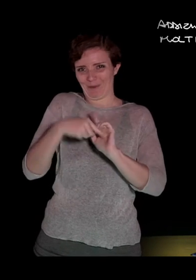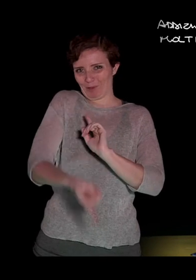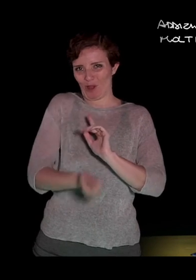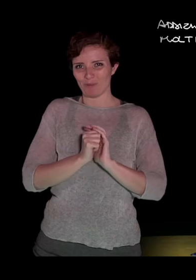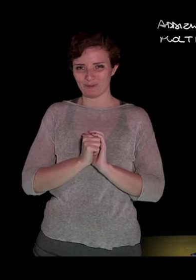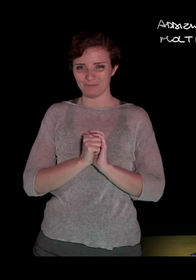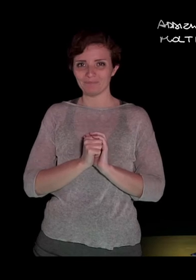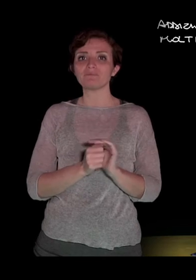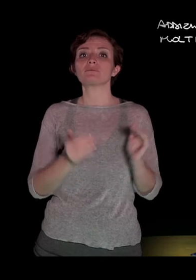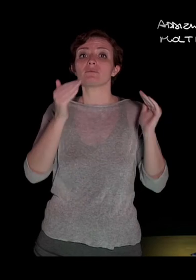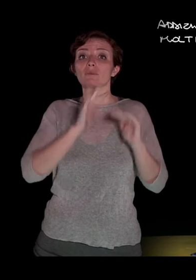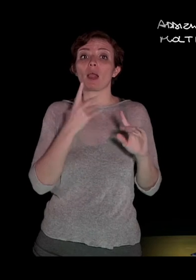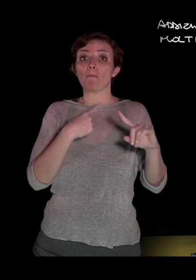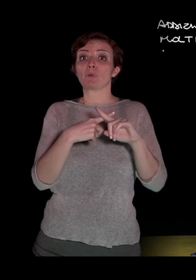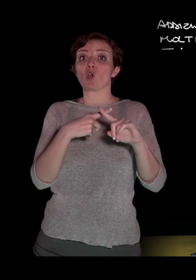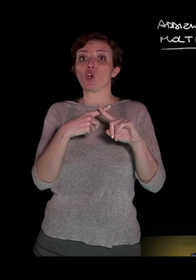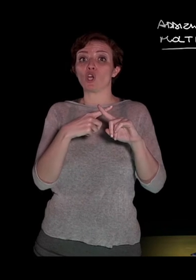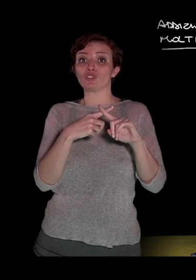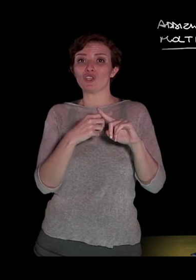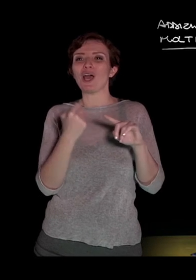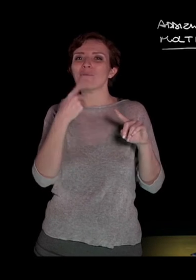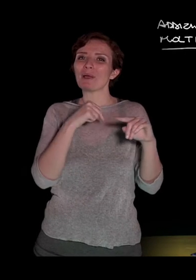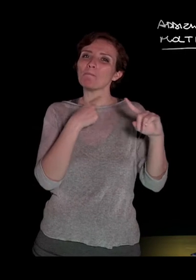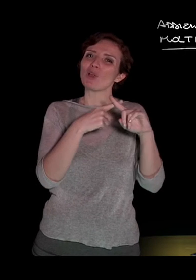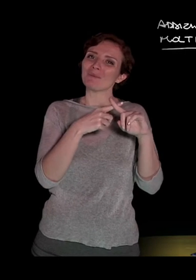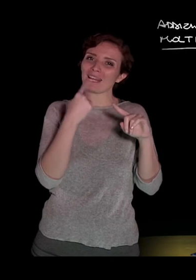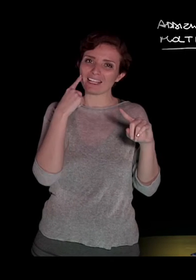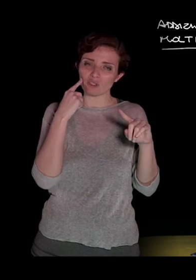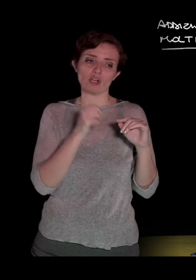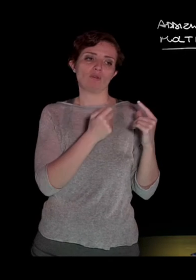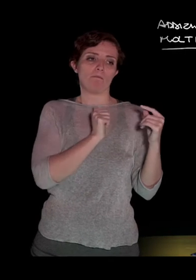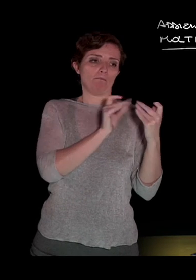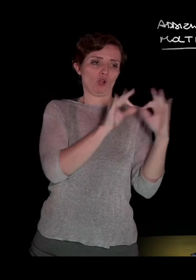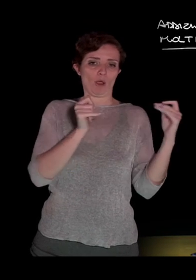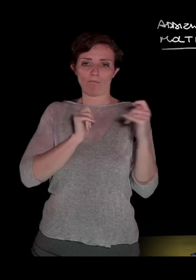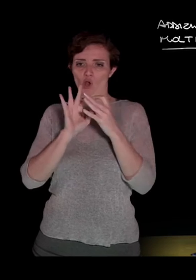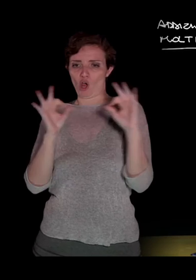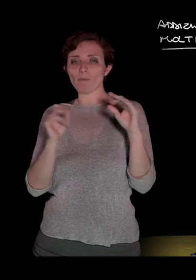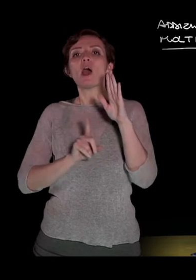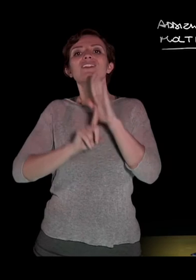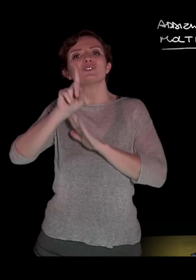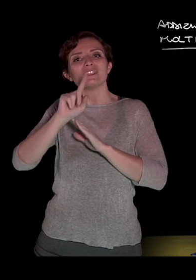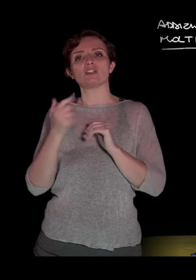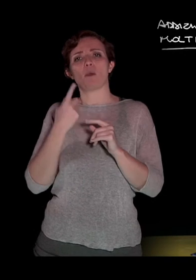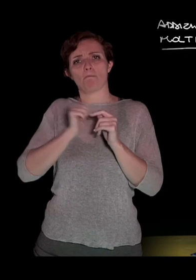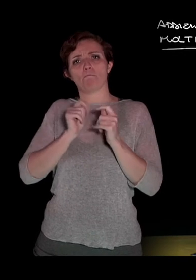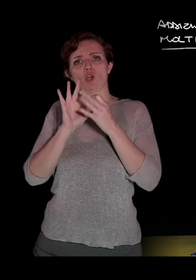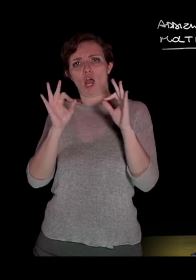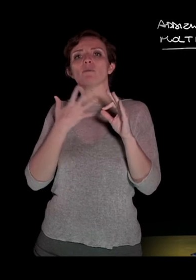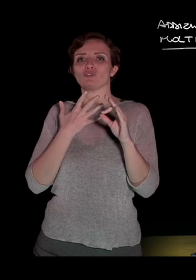Il prodotto in particolare, per quanto riguarda quindi la moltiplicazione, prodotto tra due monomi è un monomio che ha come coefficiente il prodotto dei coefficienti e come parte